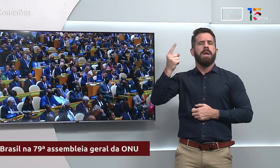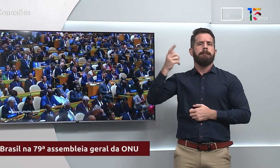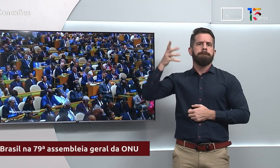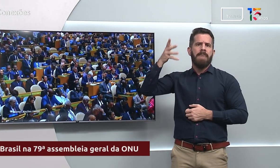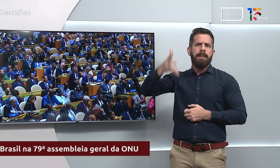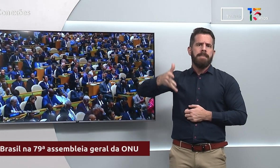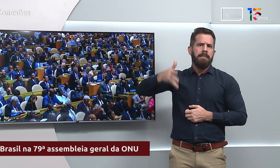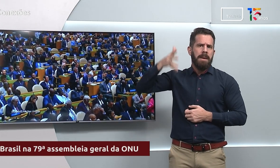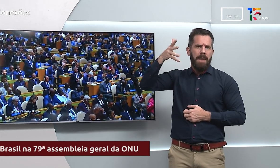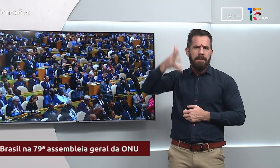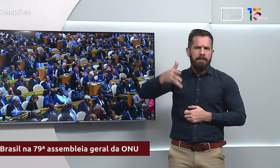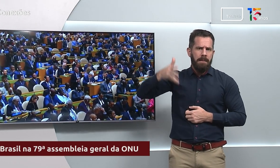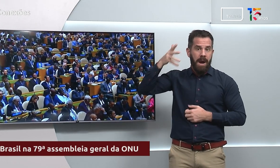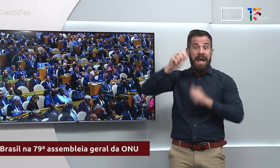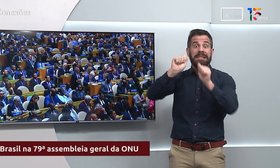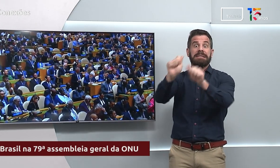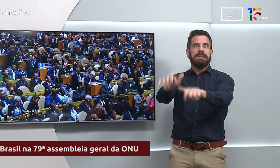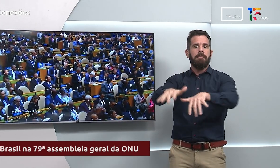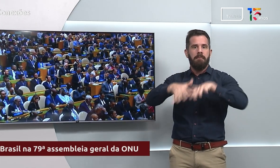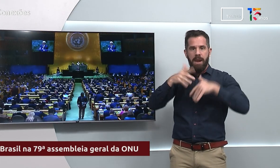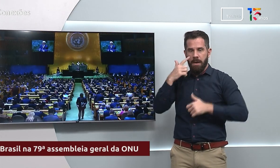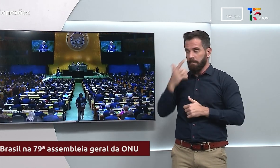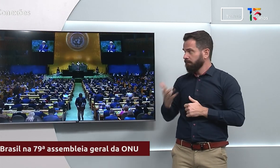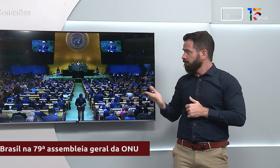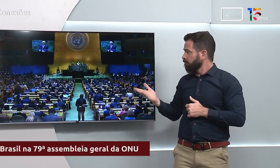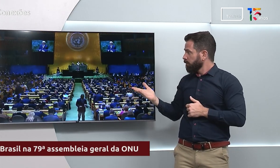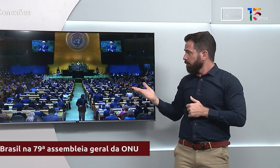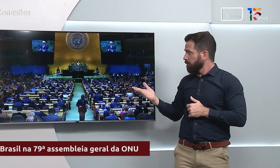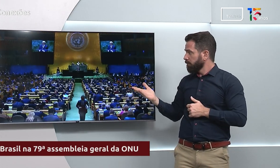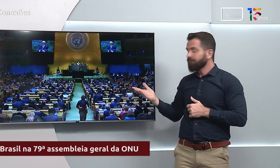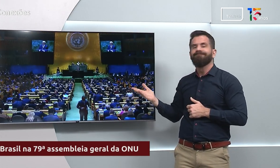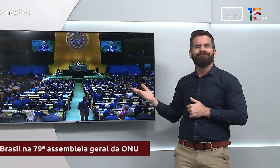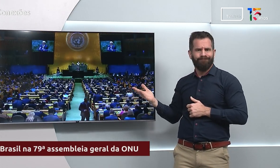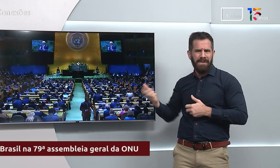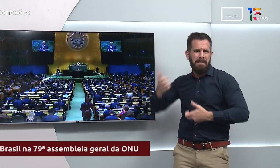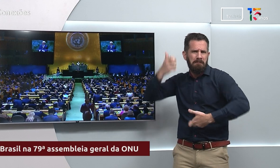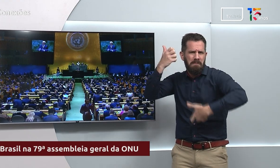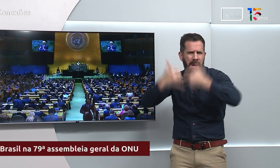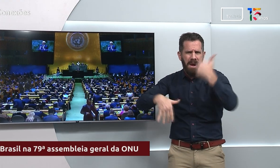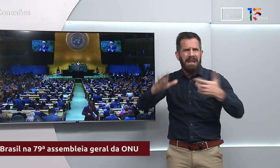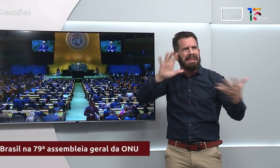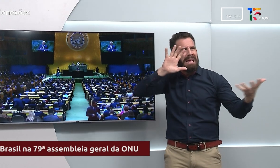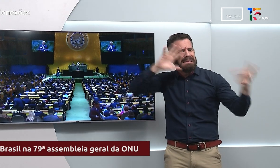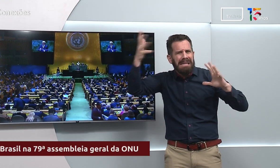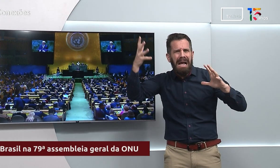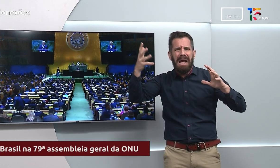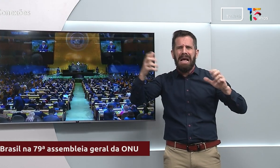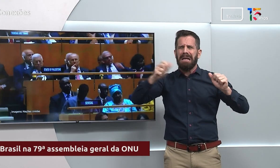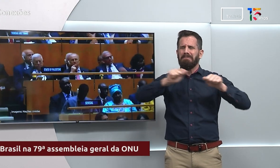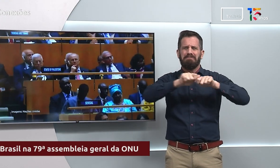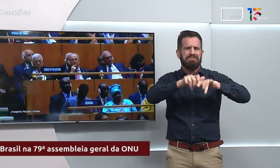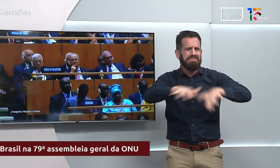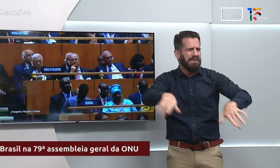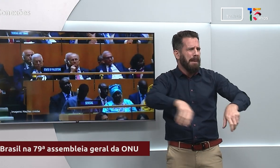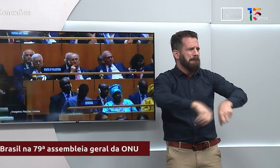Geral da ONU. O presidente Lula falou sobre desastres climáticos, criticou as guerras, defendeu mudanças na ONU e ainda